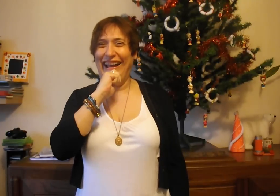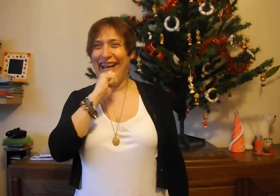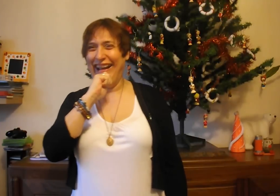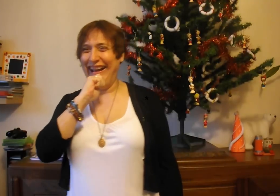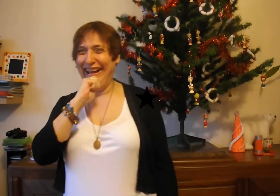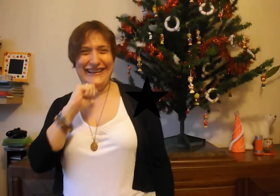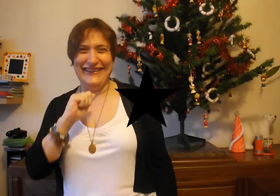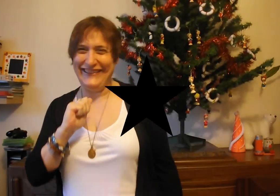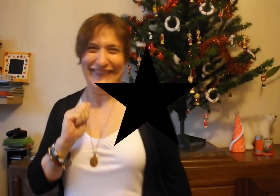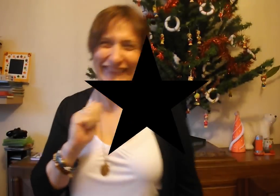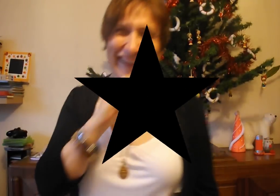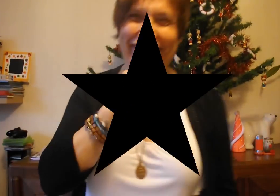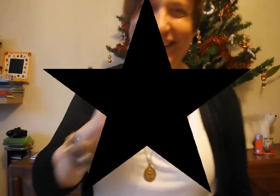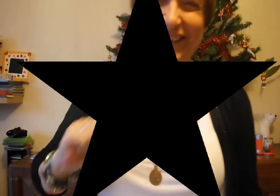Non, c'est pas lui, Henri.